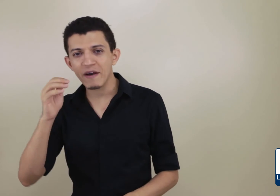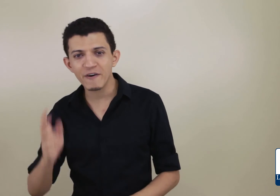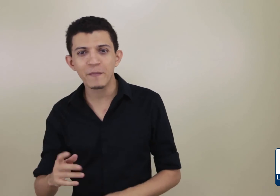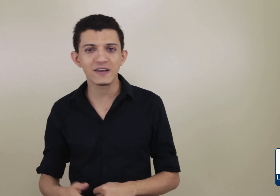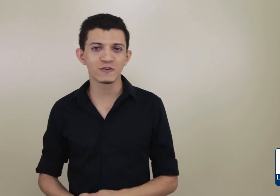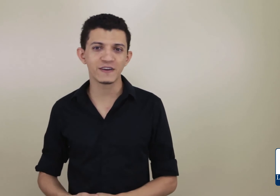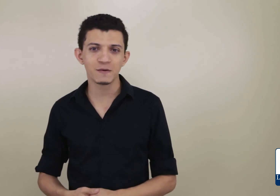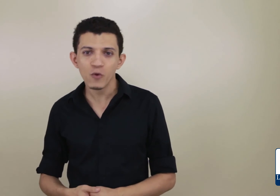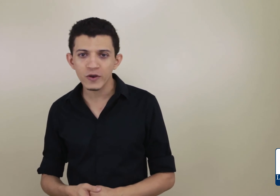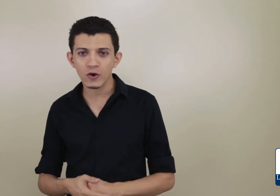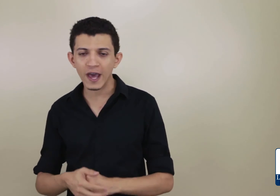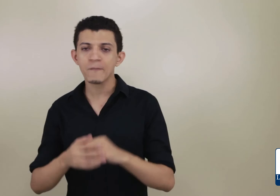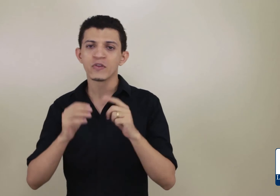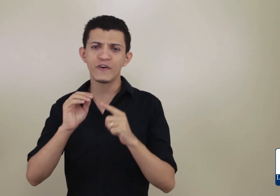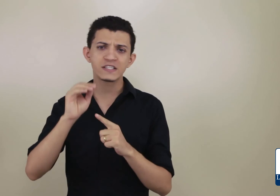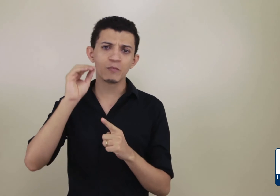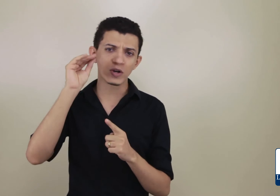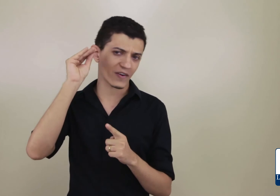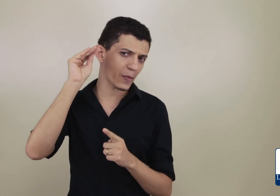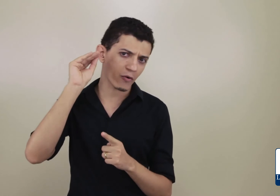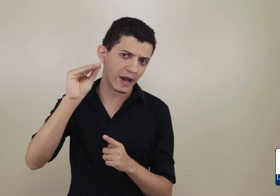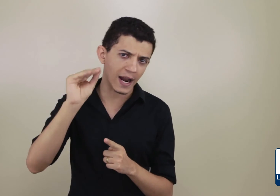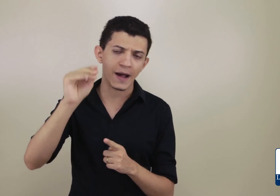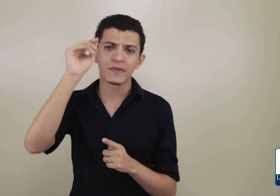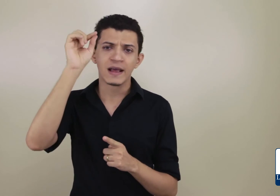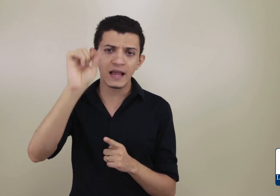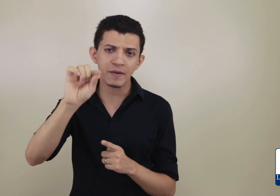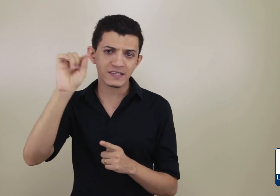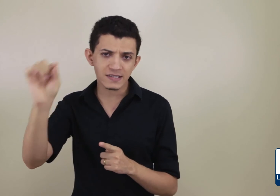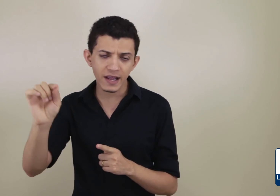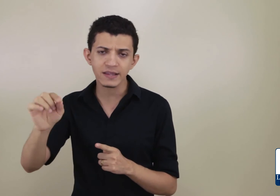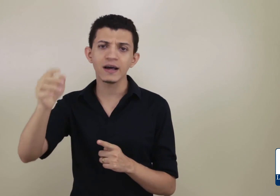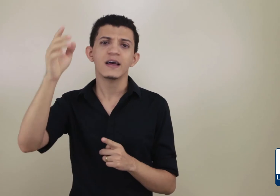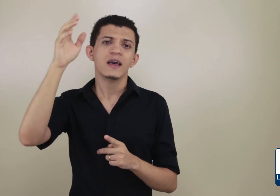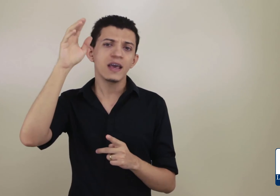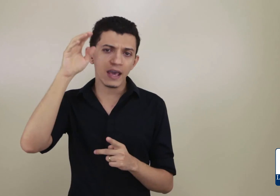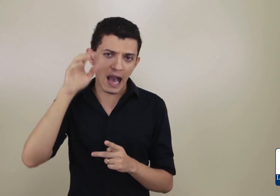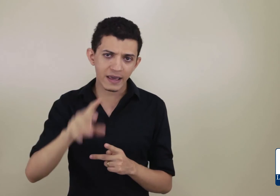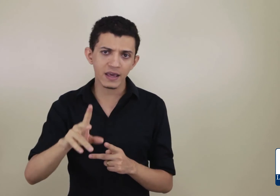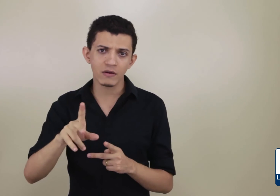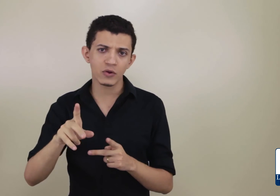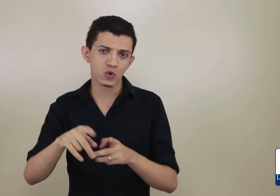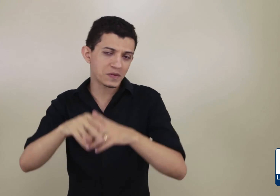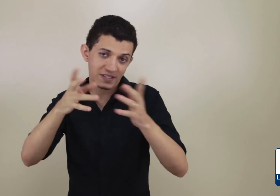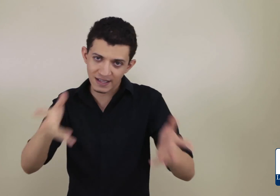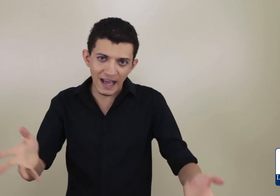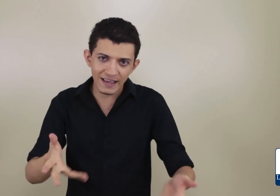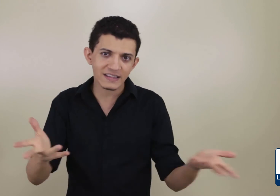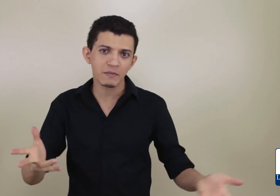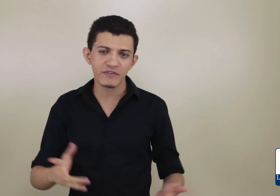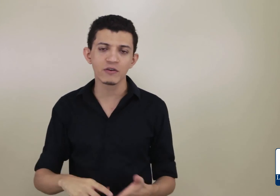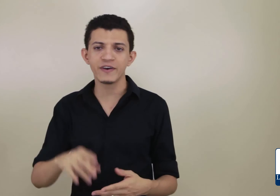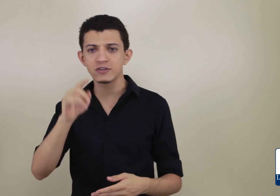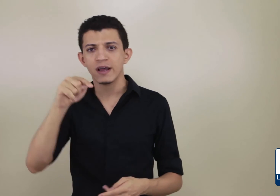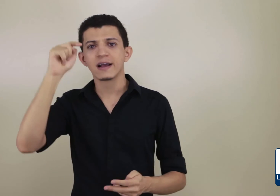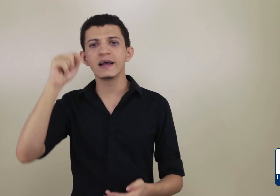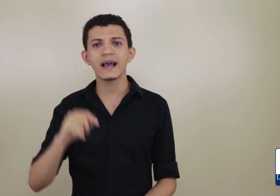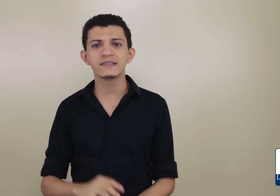minha fanpage no Facebook, ok? No Facebook, você vai procurar lá Libras Escrita. E aqui no YouTube, se você já está aqui, está me vendo o vídeo, clica aí em se